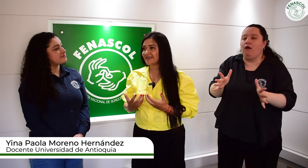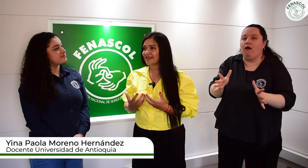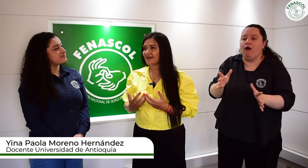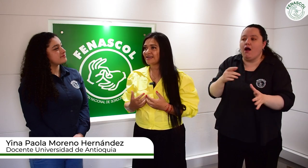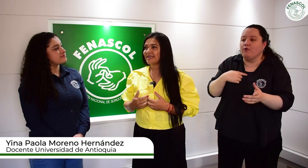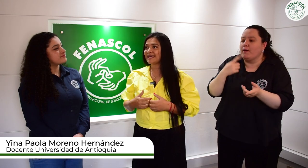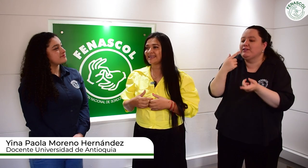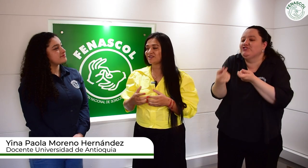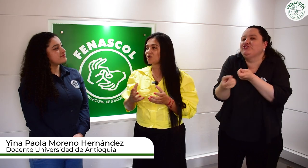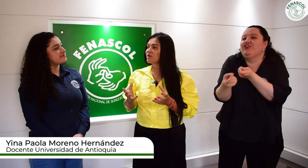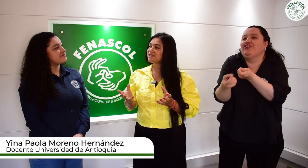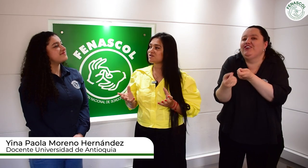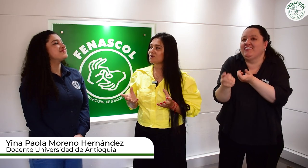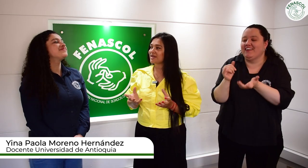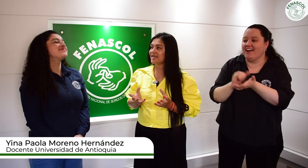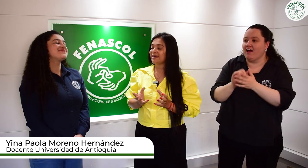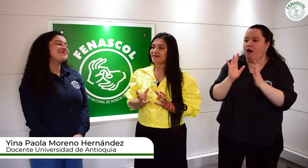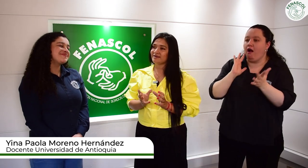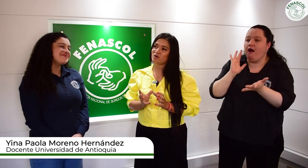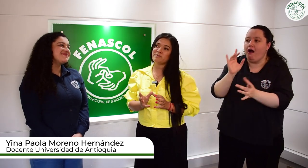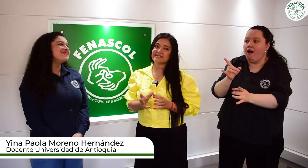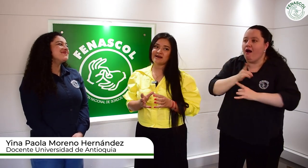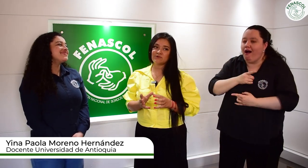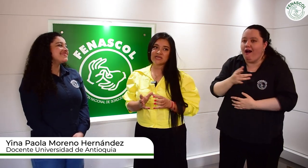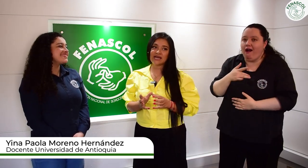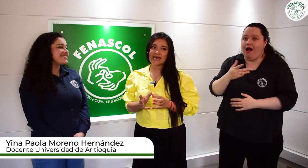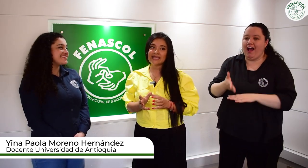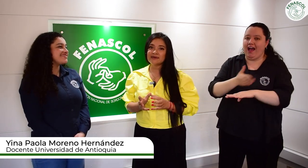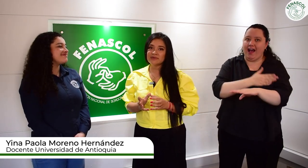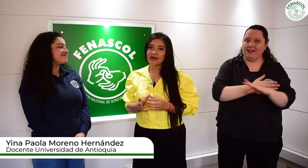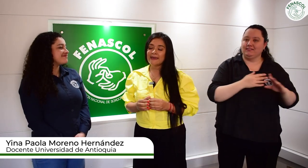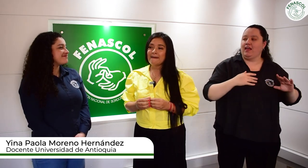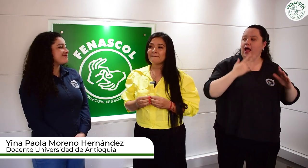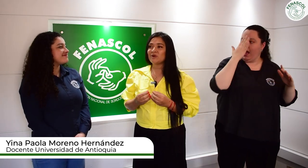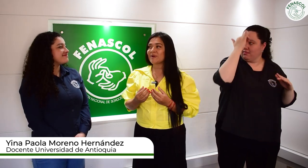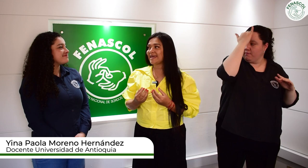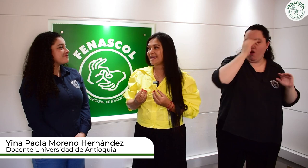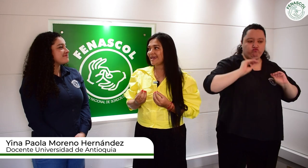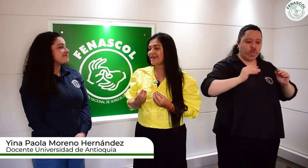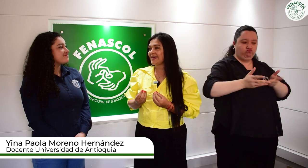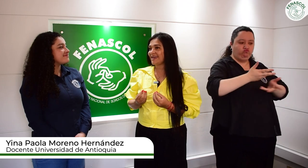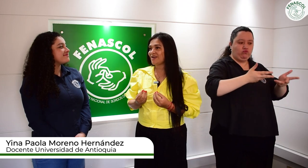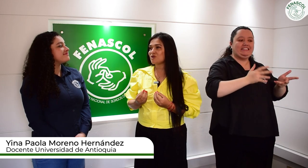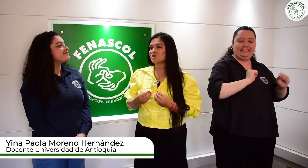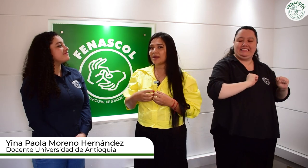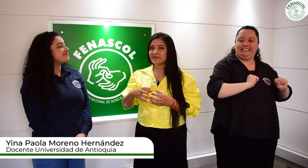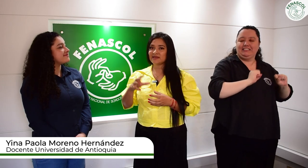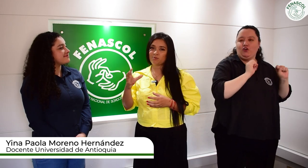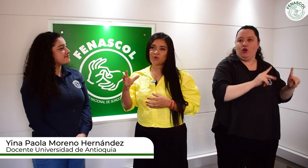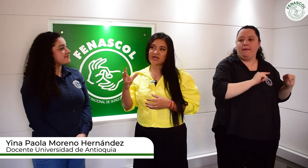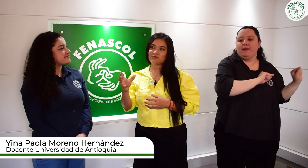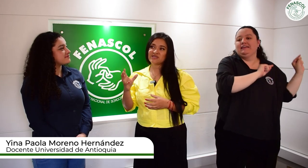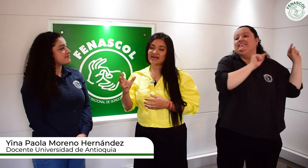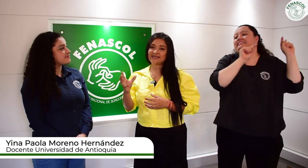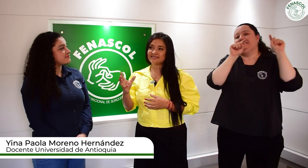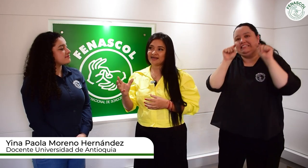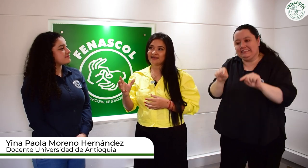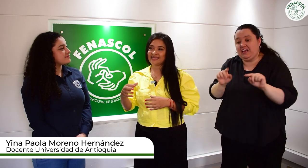cerca que era todo esto que conversábamos en la academia, pero que no solamente lo podíamos dejar allá,